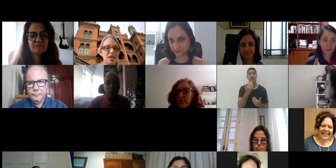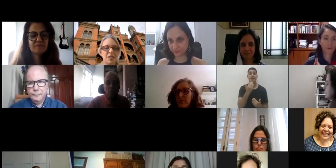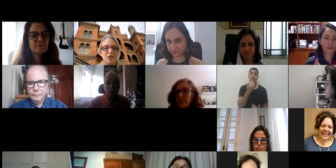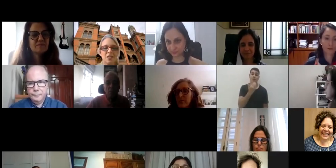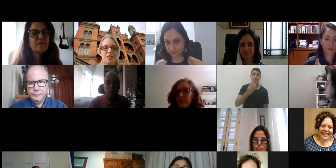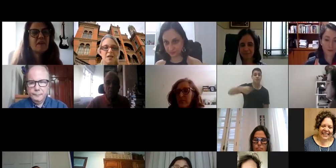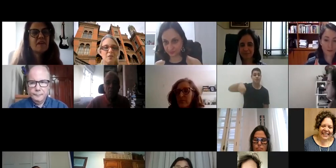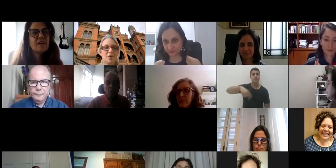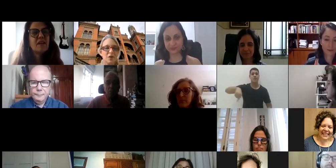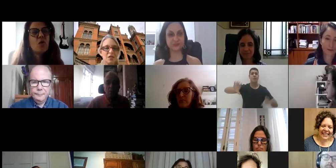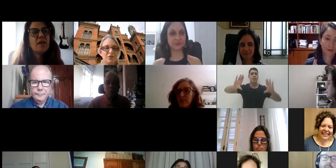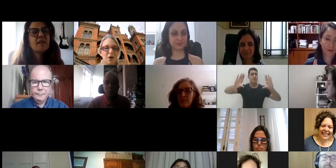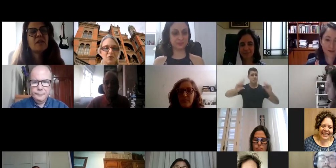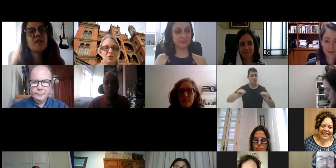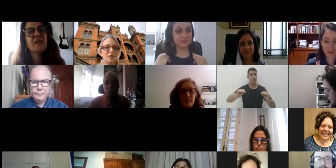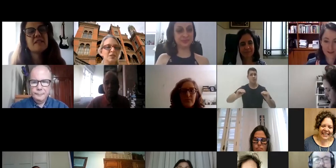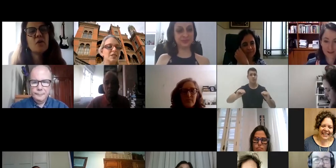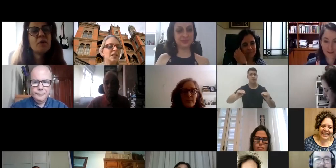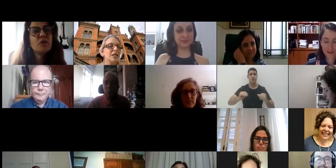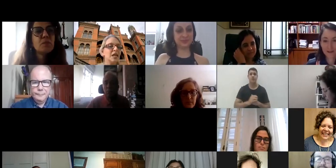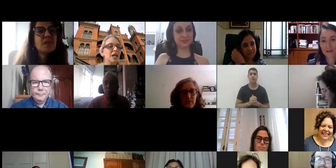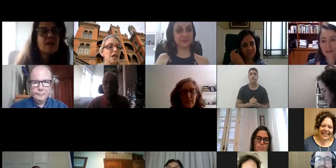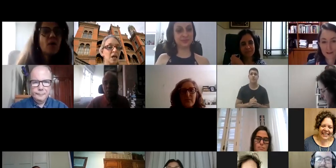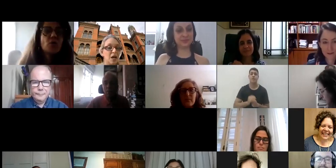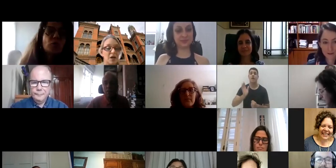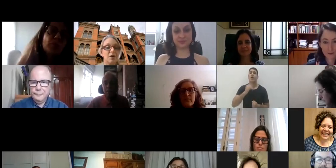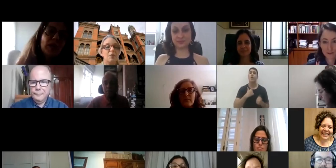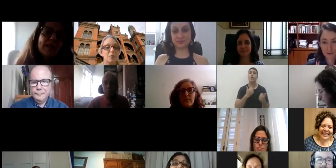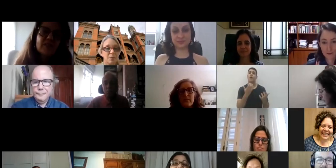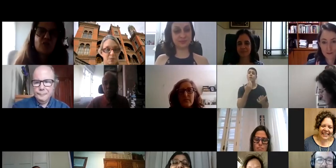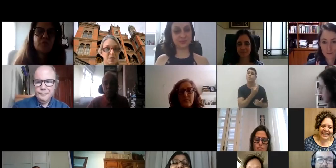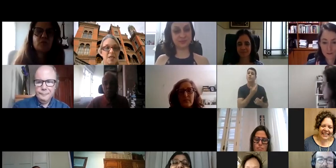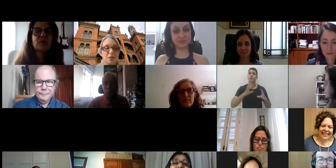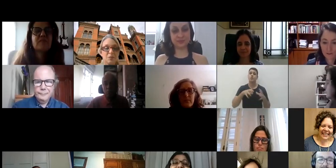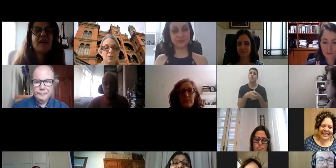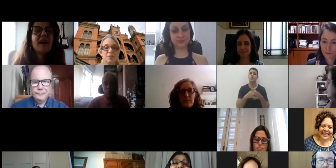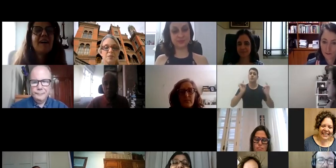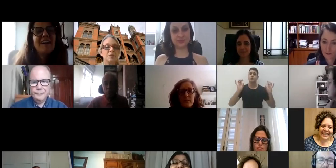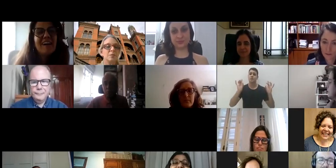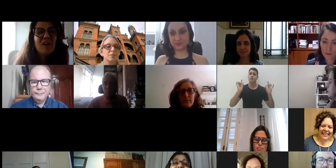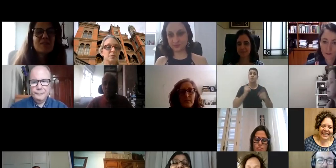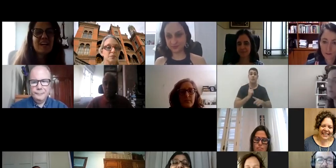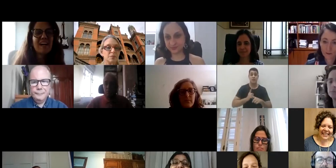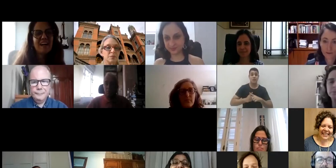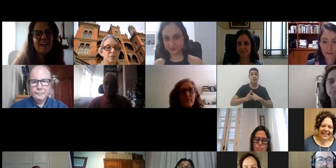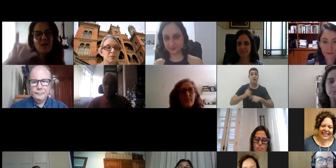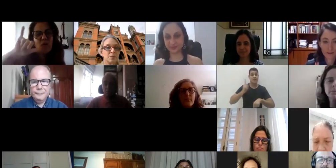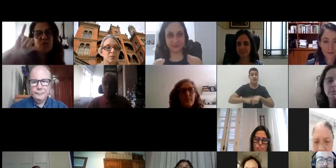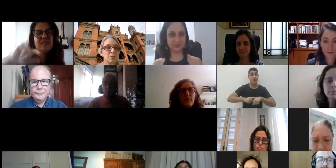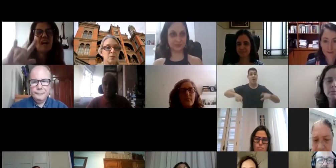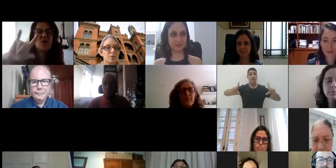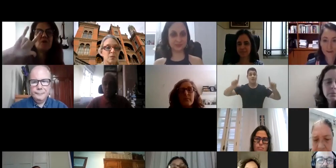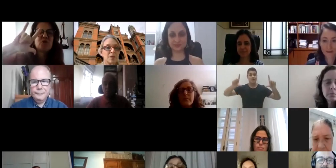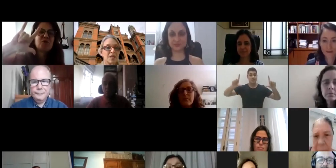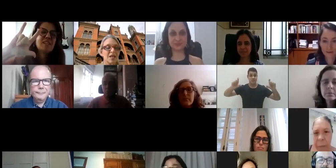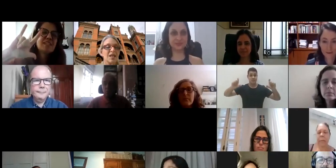as suas câmeras para a nossa eu queria fazer um pedido especial ao grupo, na hora da gente fotografar, usar o